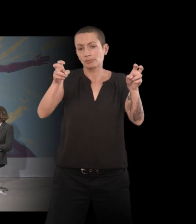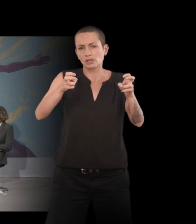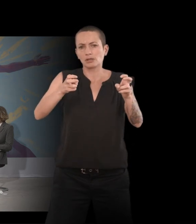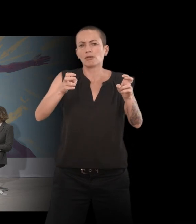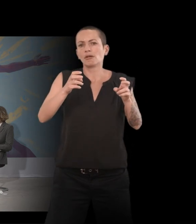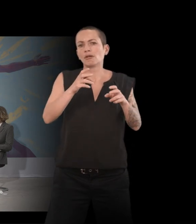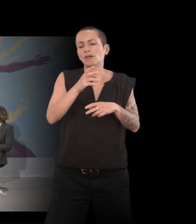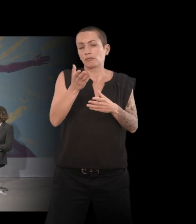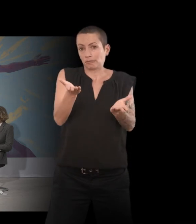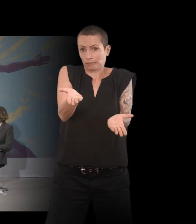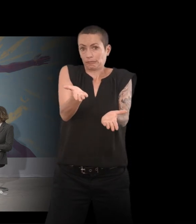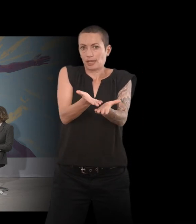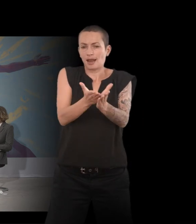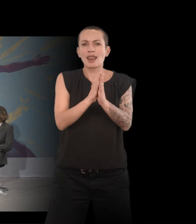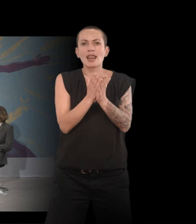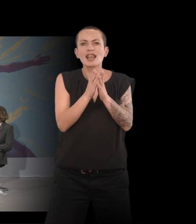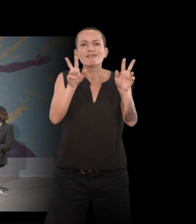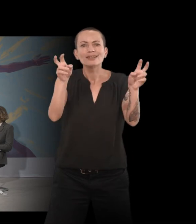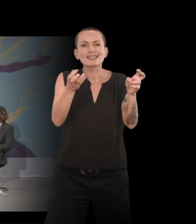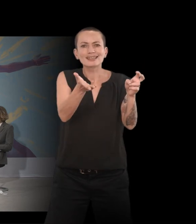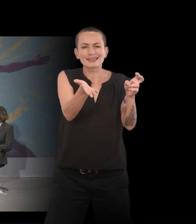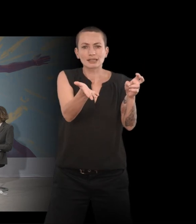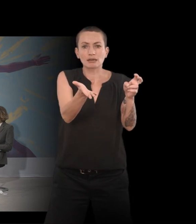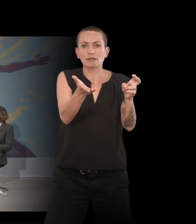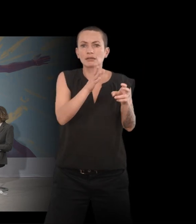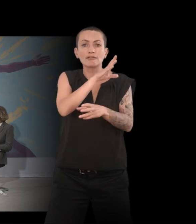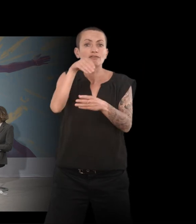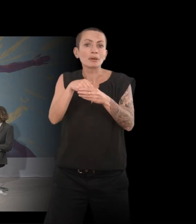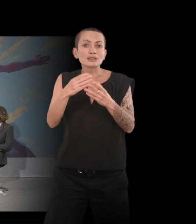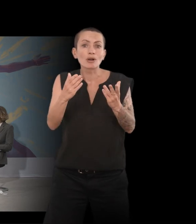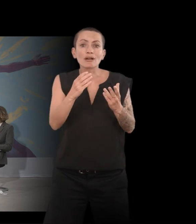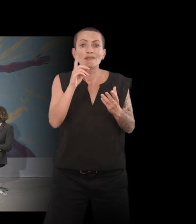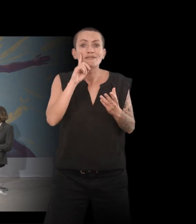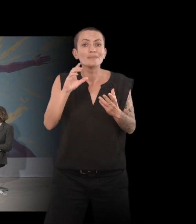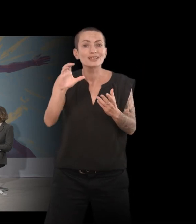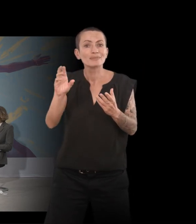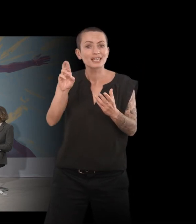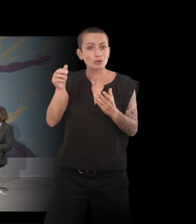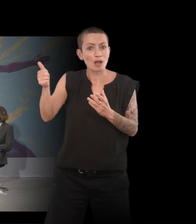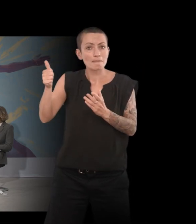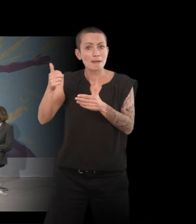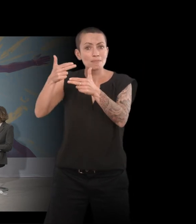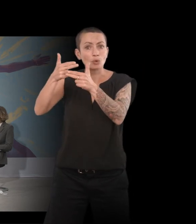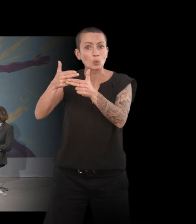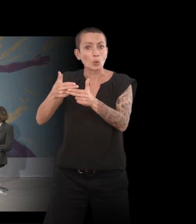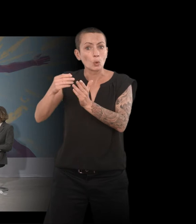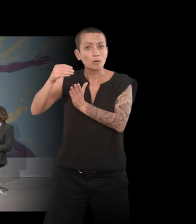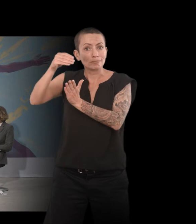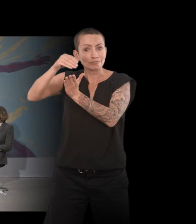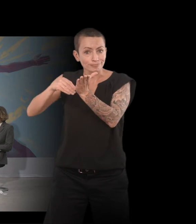ce livre, Hors de moi, fait partie de la longue bibliographie citée par Camille Reynaud dans son propre livre. Aussi, j'avais